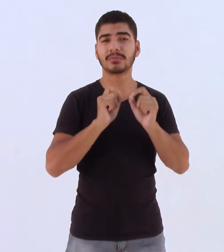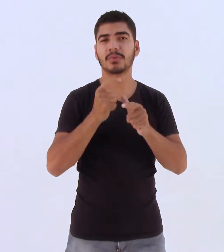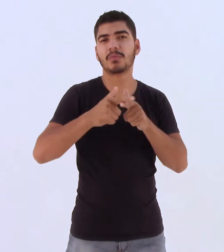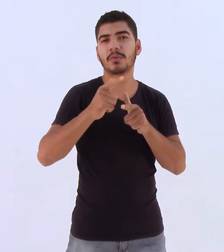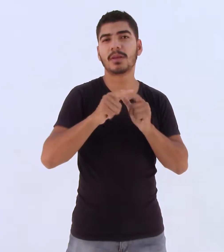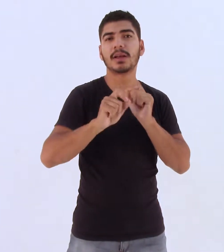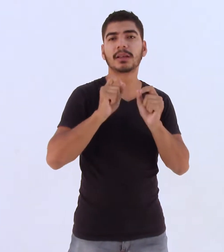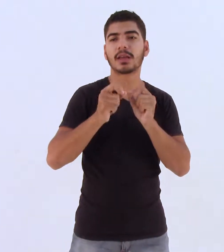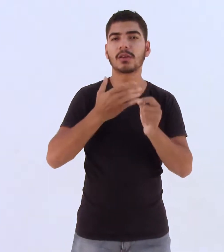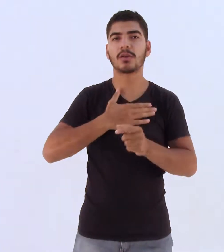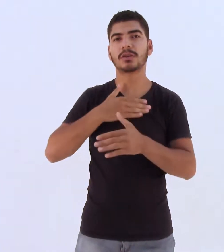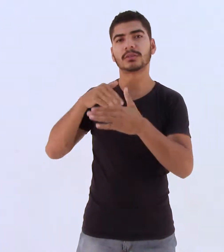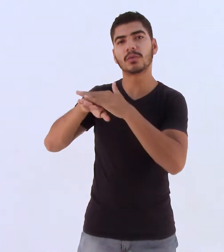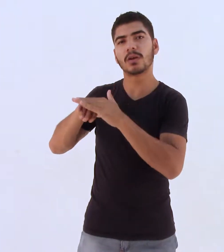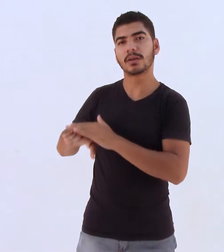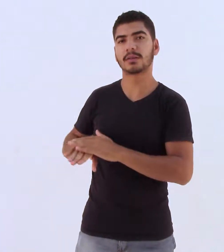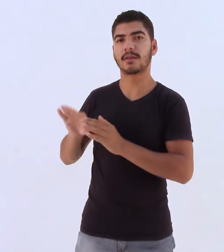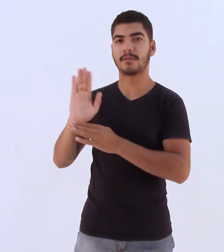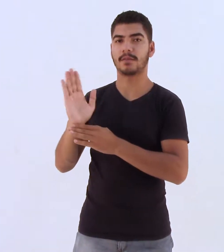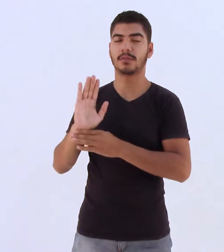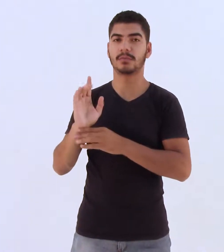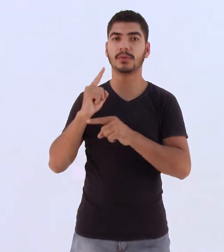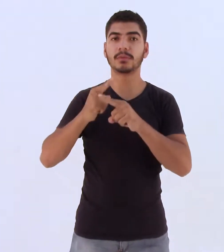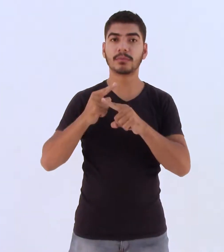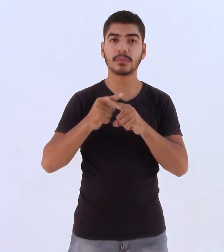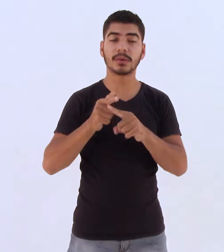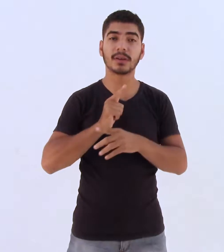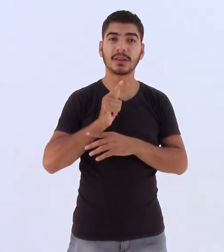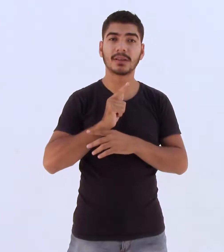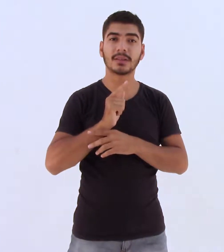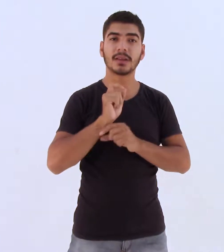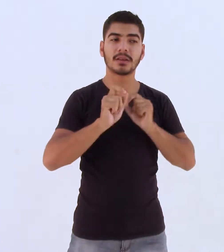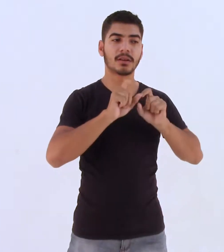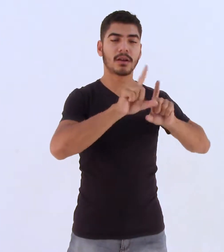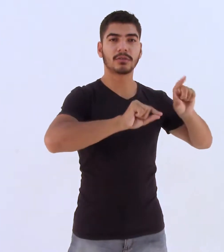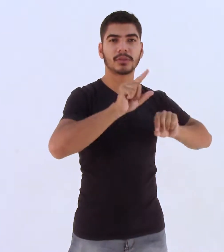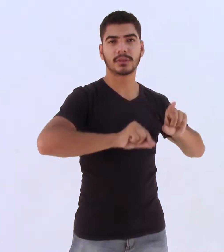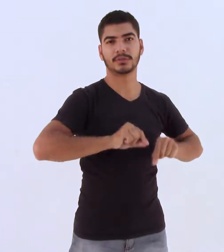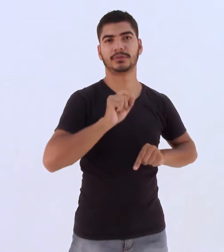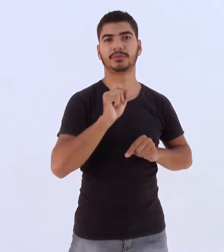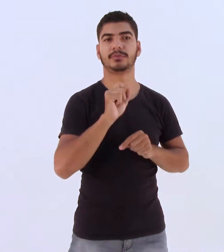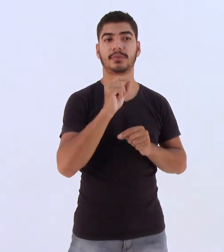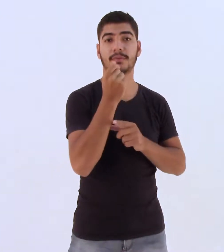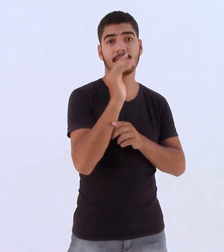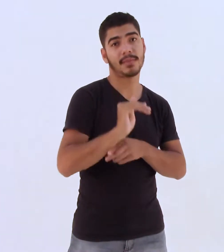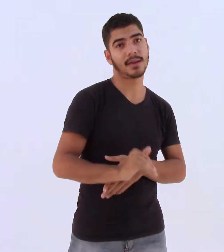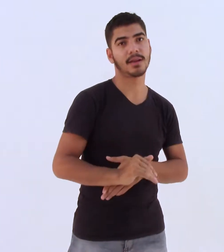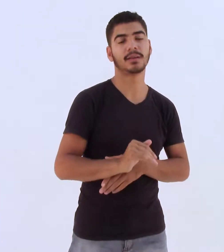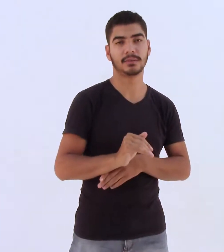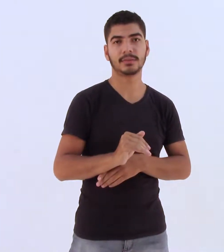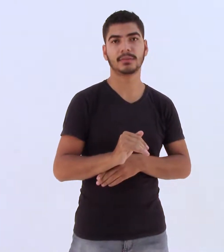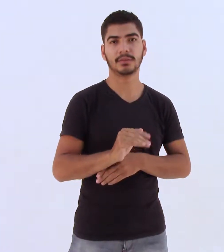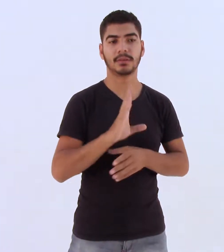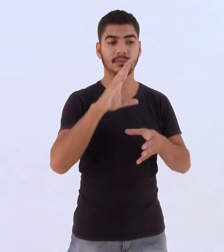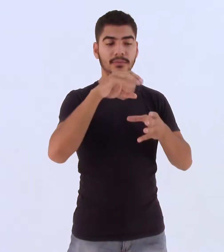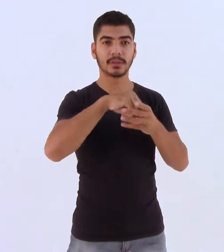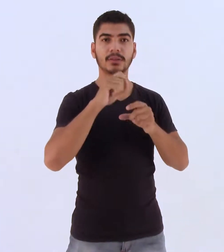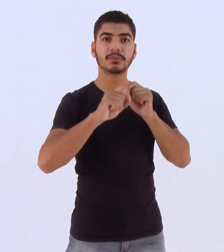Isso porque o acervo é posto à venda se tornando uma alternativa barata dentro de um mercado de mídia física que sofre com